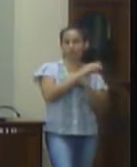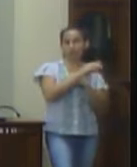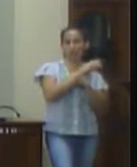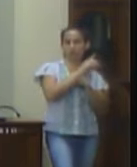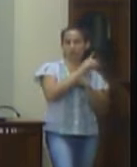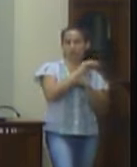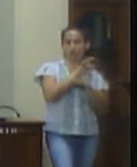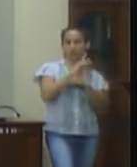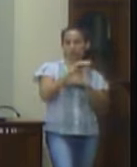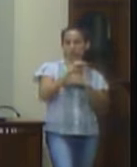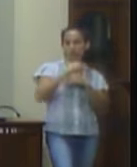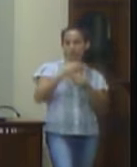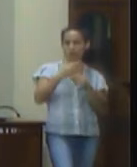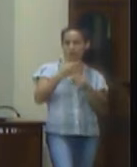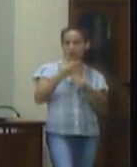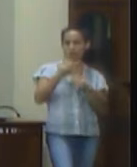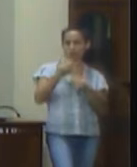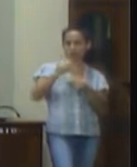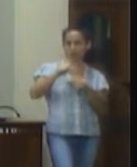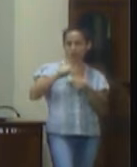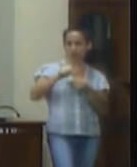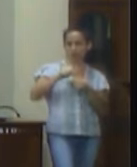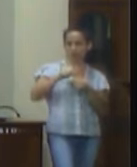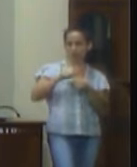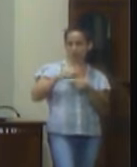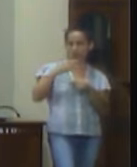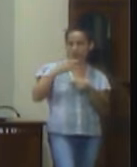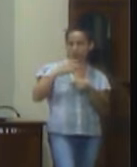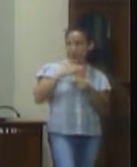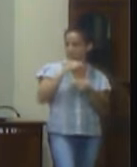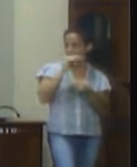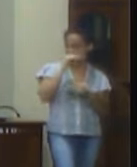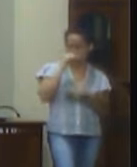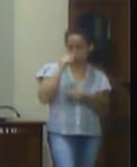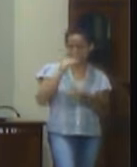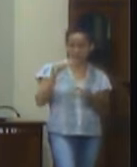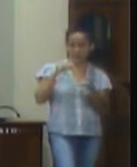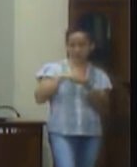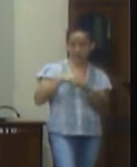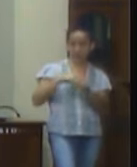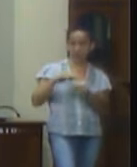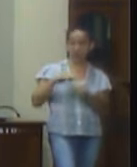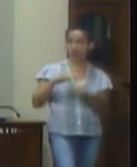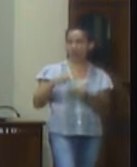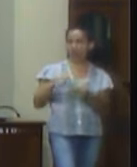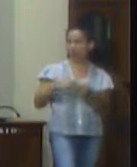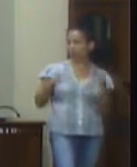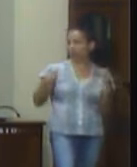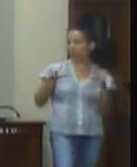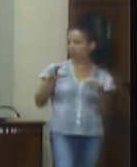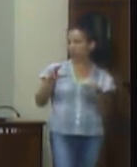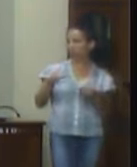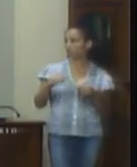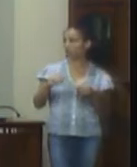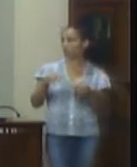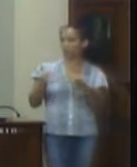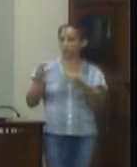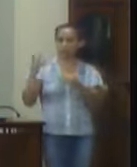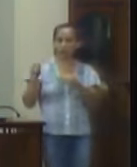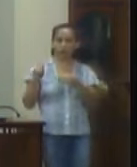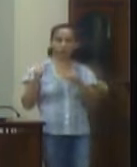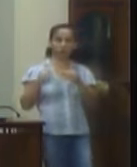orçamentárias para o período de 2019 da outras providências votação nominal maioria também absoluta